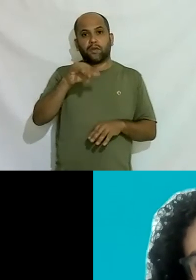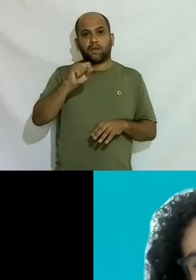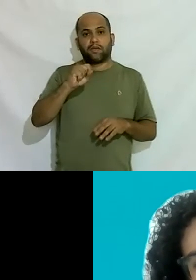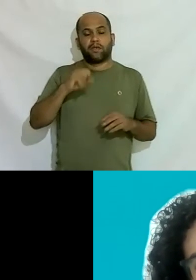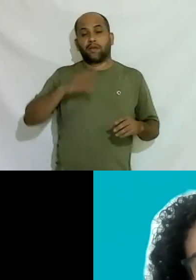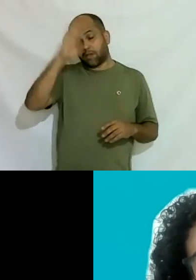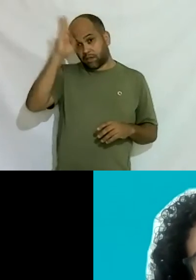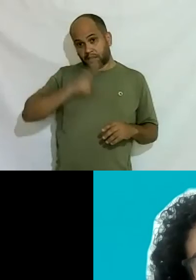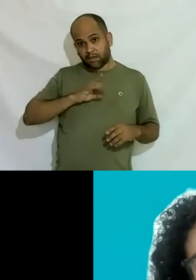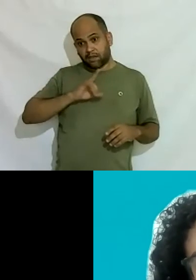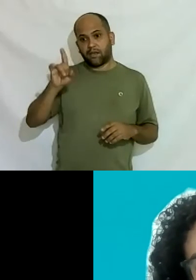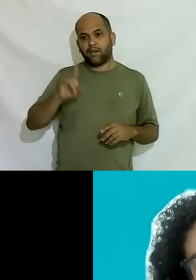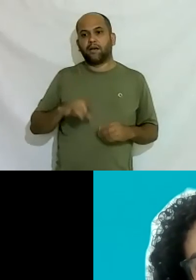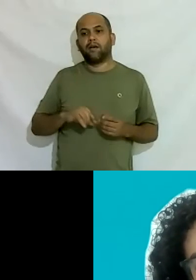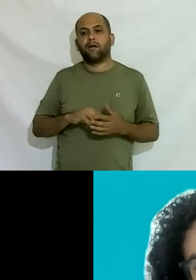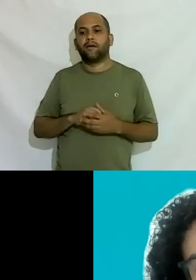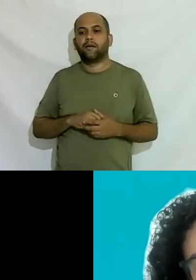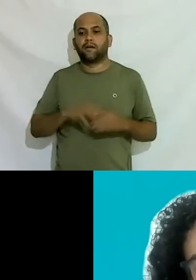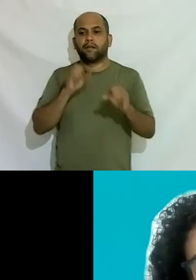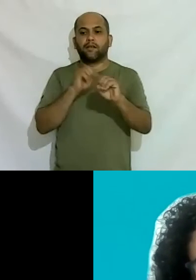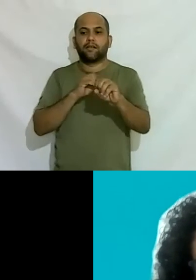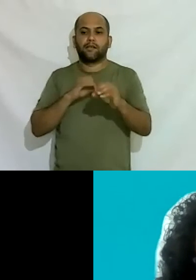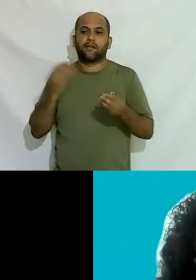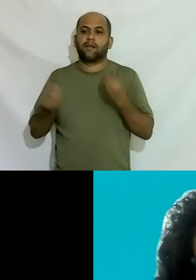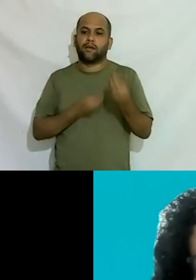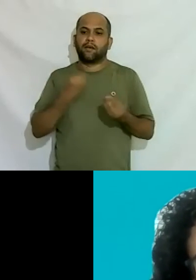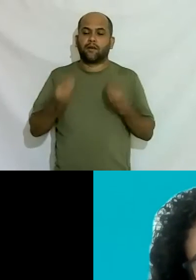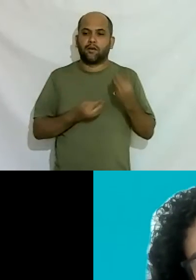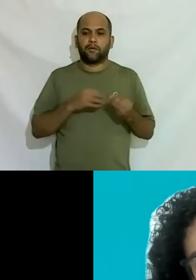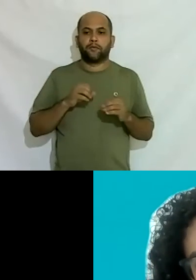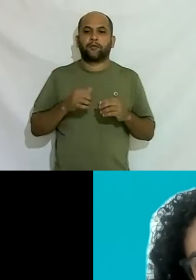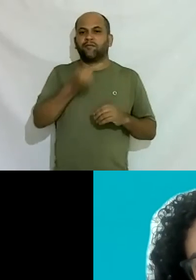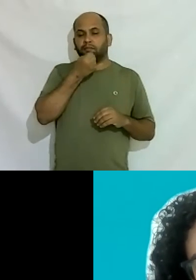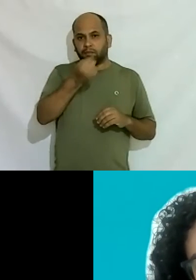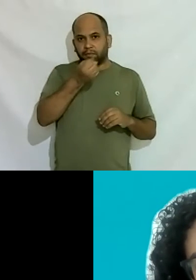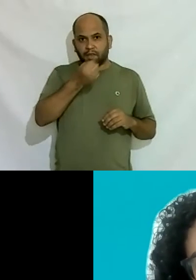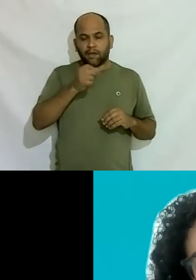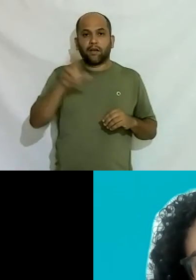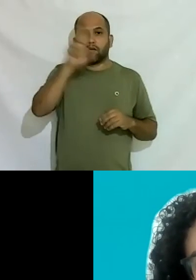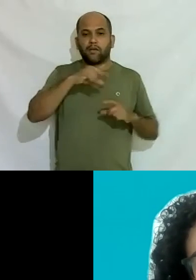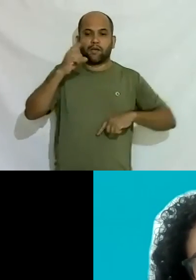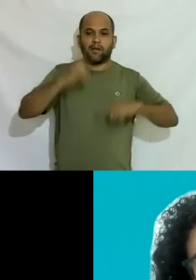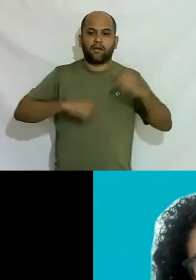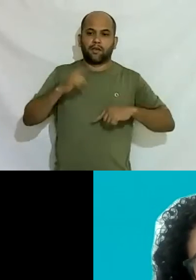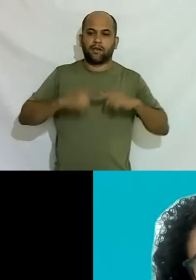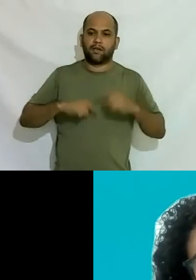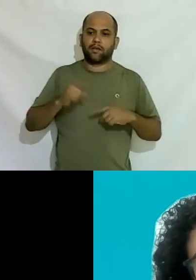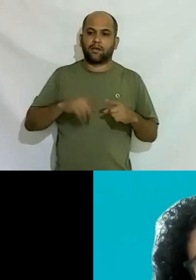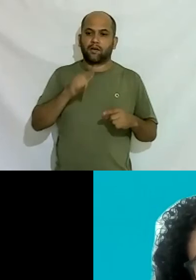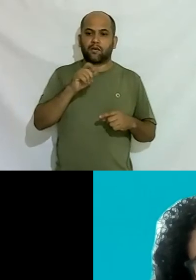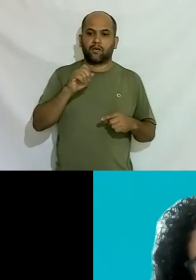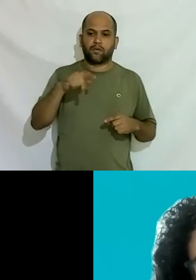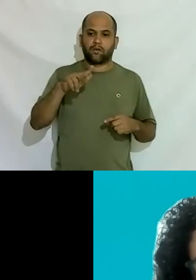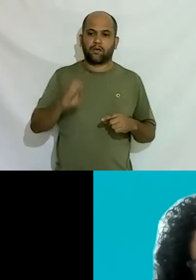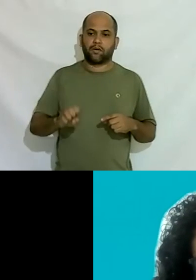né o transformação que ensina como se comportar em entrevista que ensina a usar ferramentas do google que ensina tem